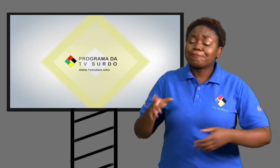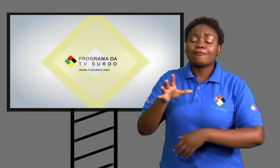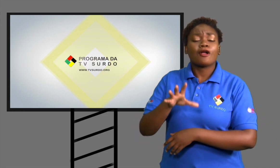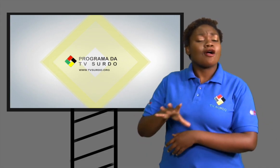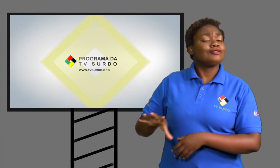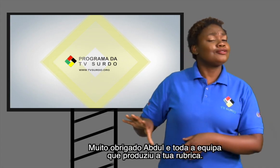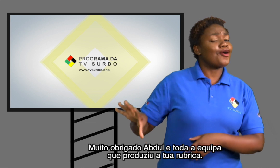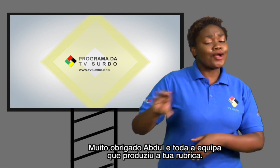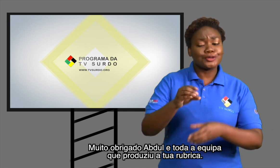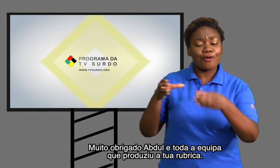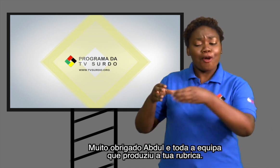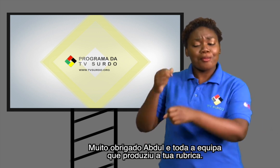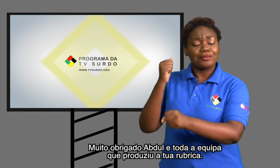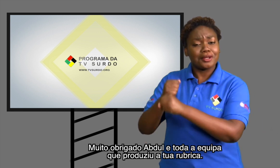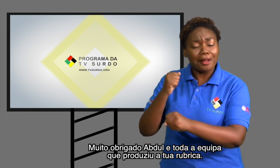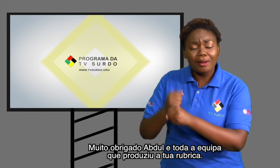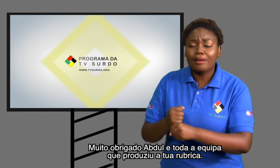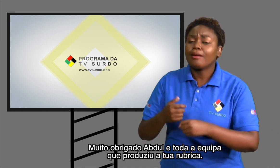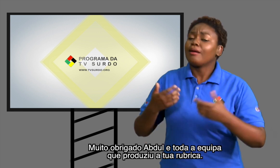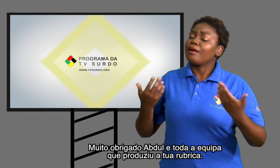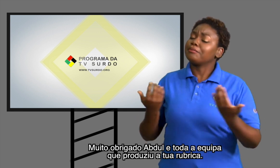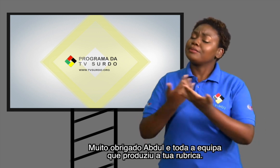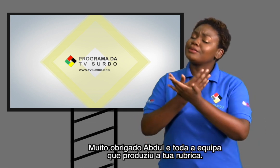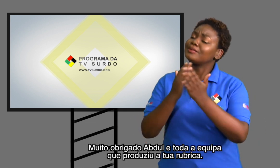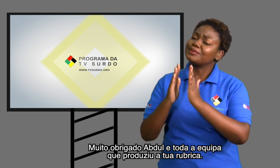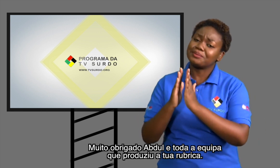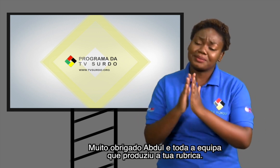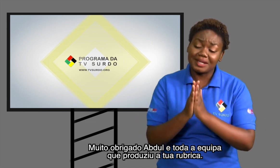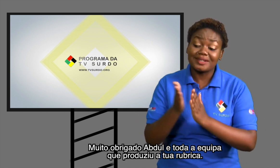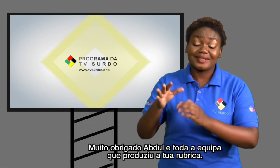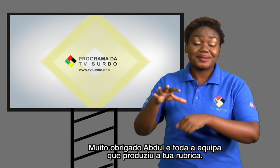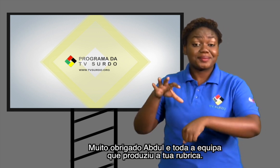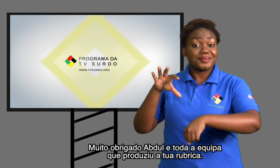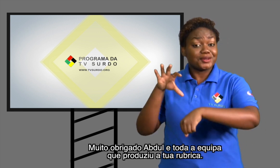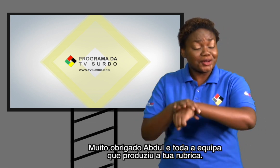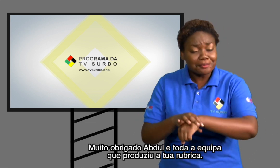Muito obrigada, Abdul, e toda a equipa que produziu a tua rubrica.